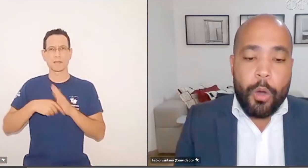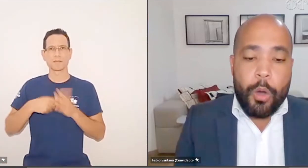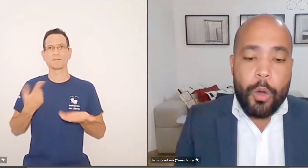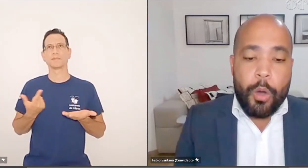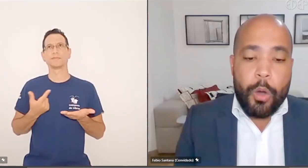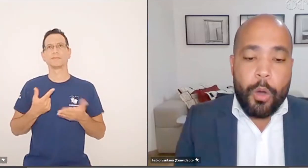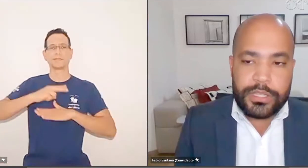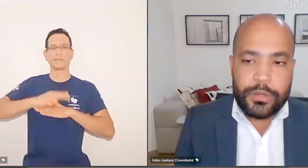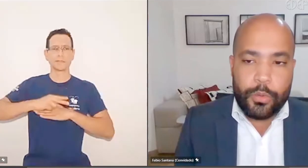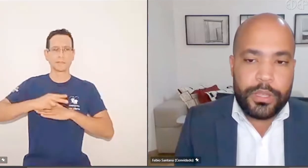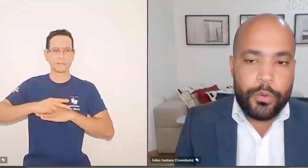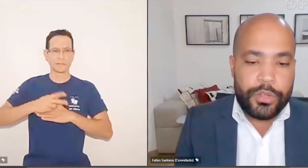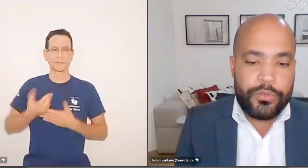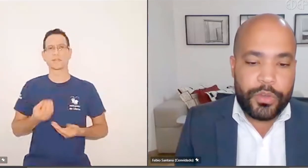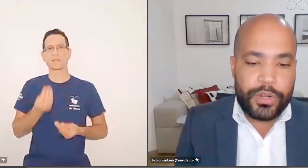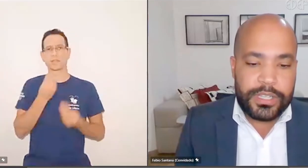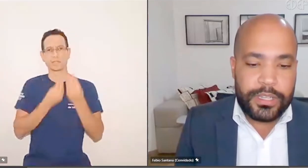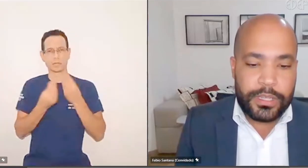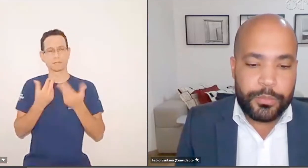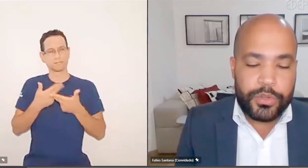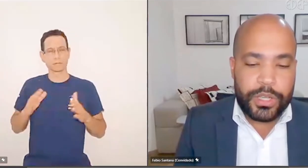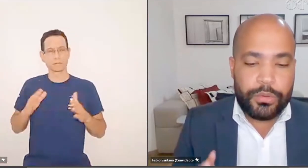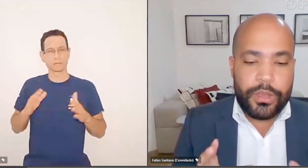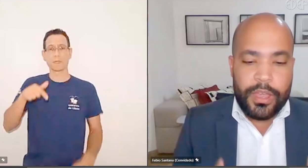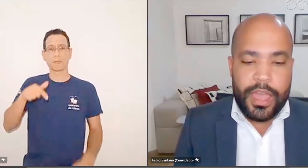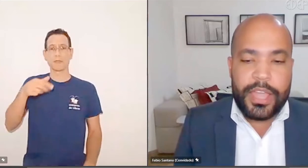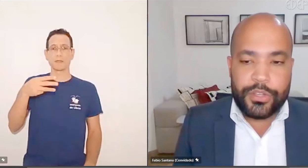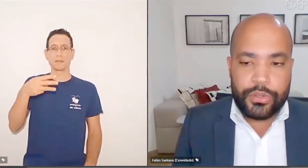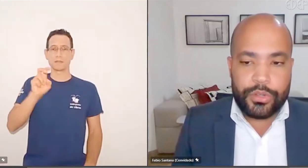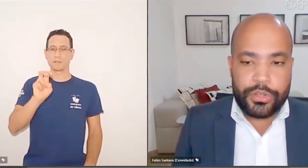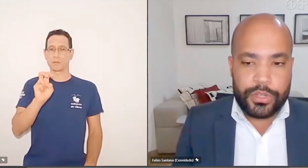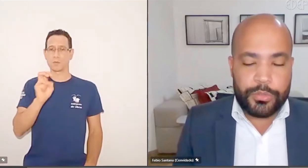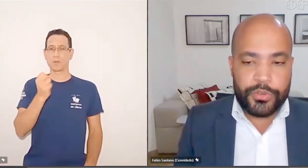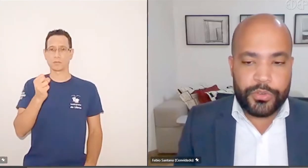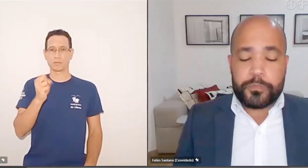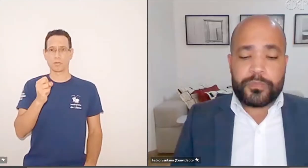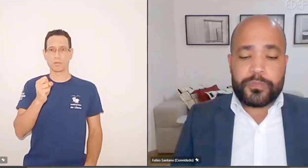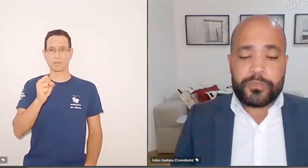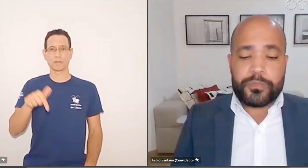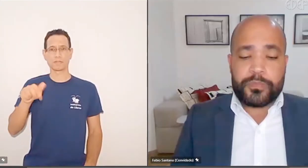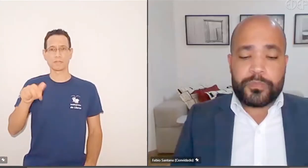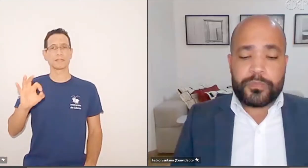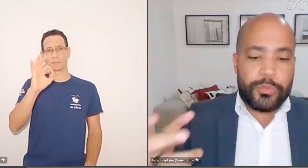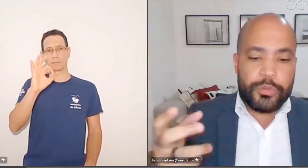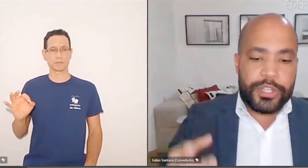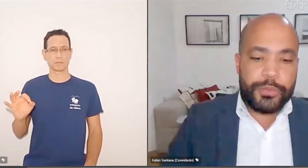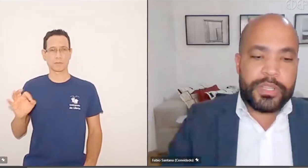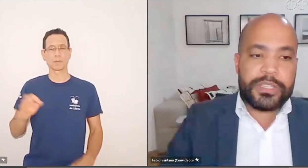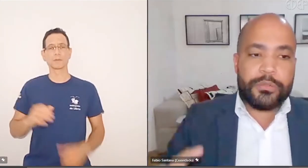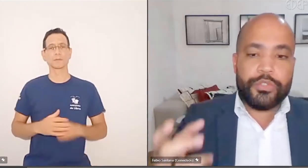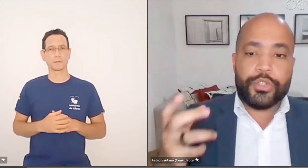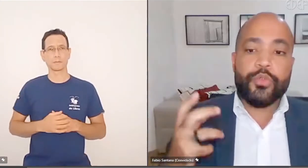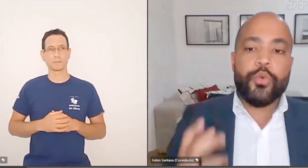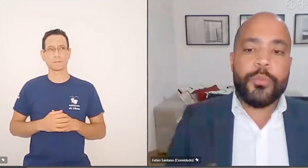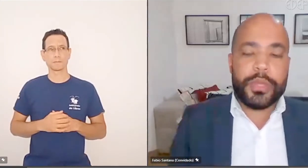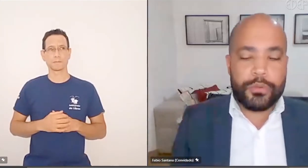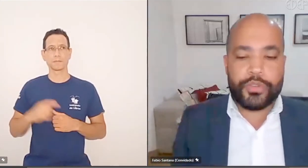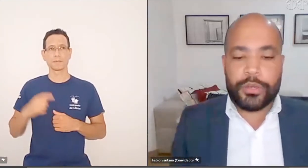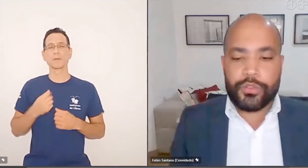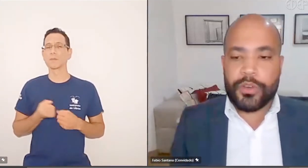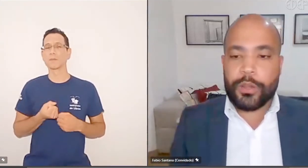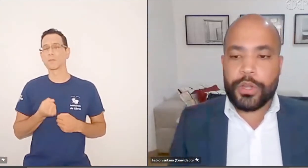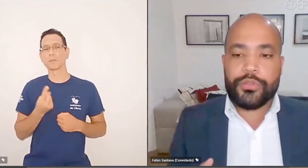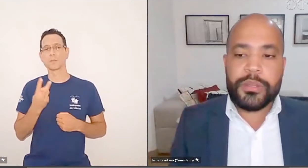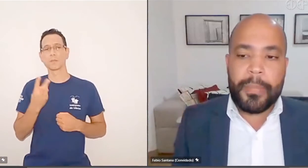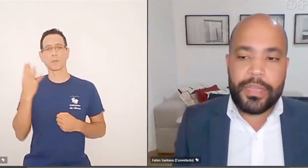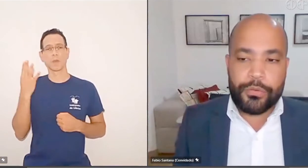algo próximo, 58,70% é disso que nós estamos falando. E para nós temos uma dimensão de números,